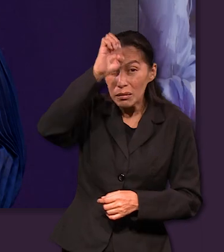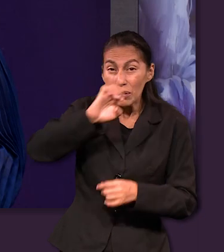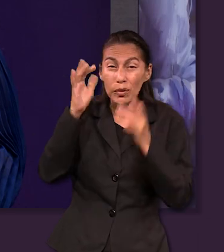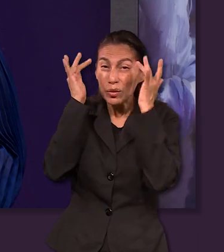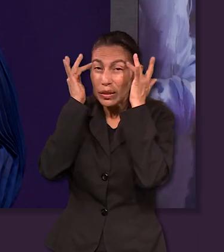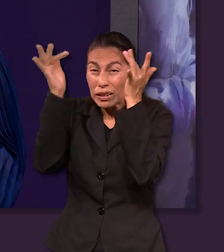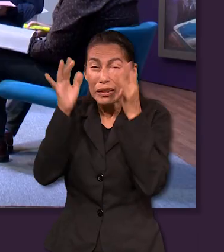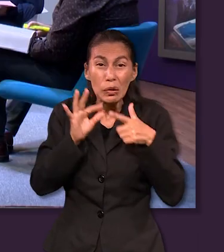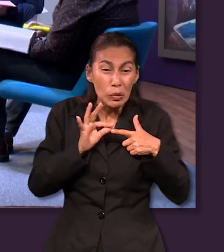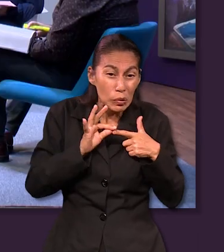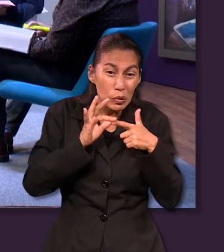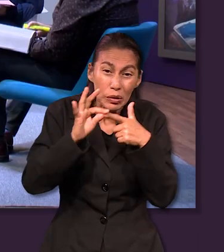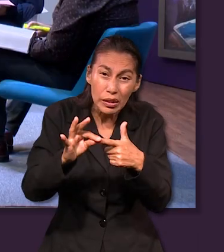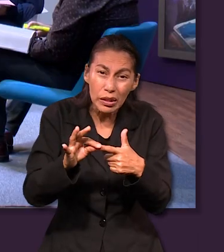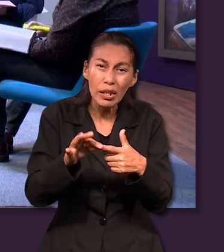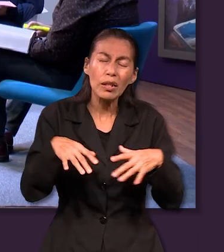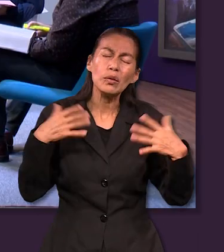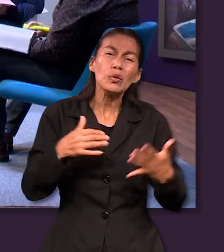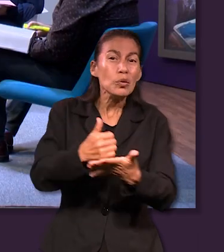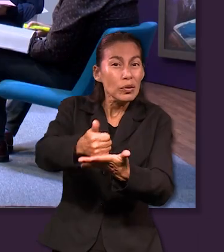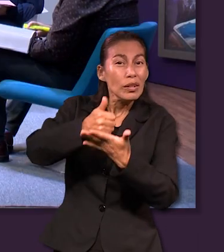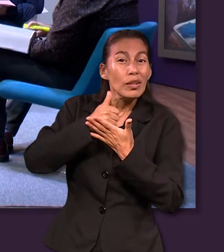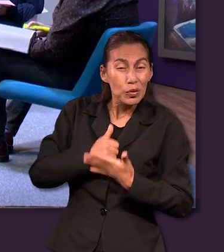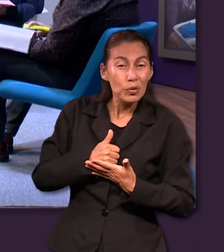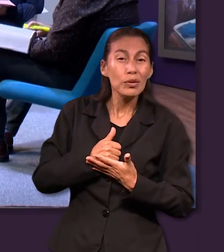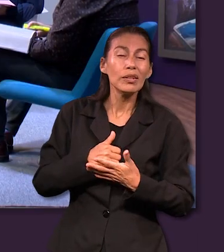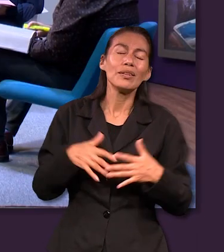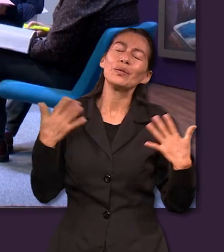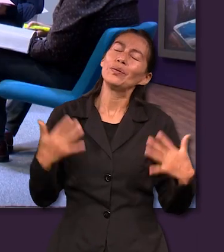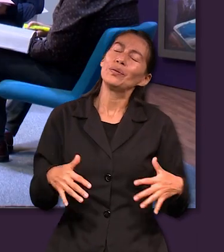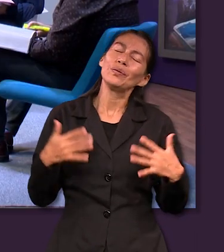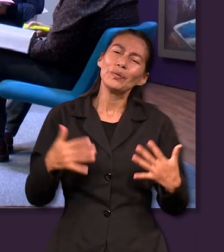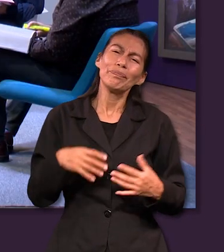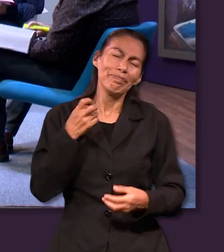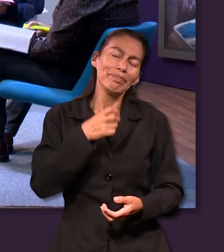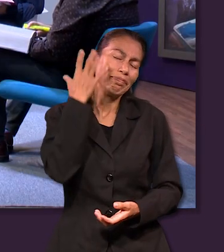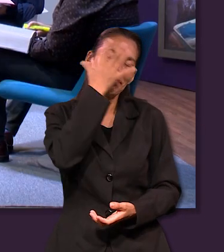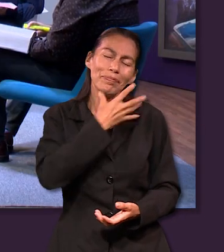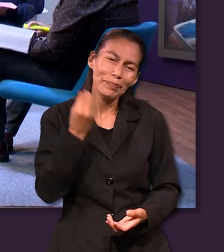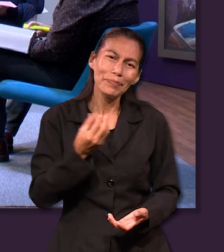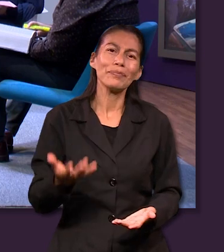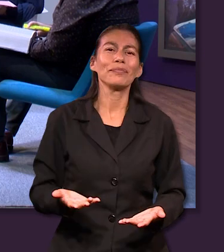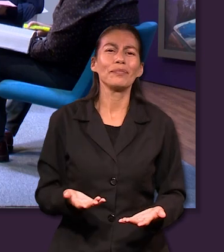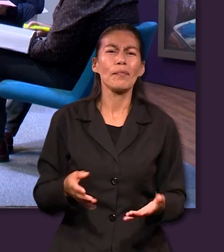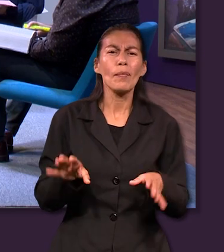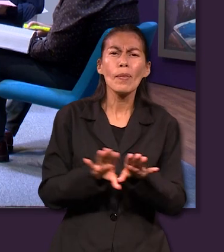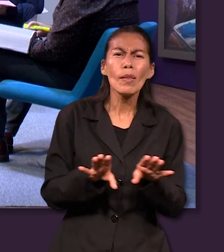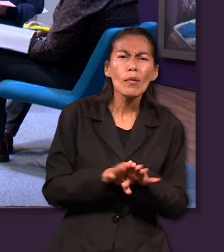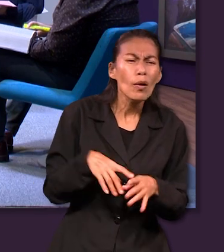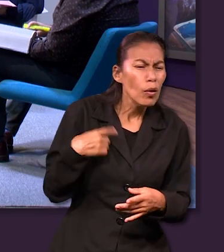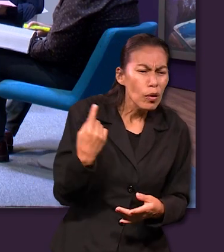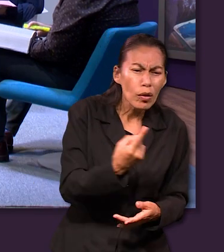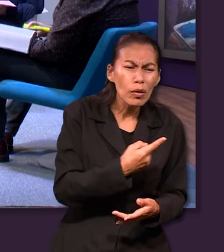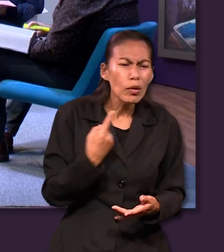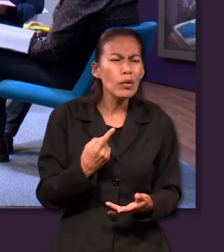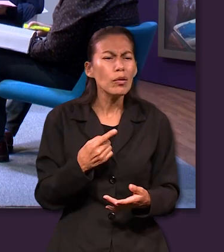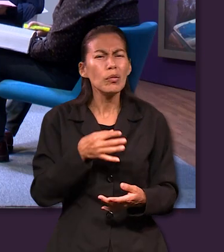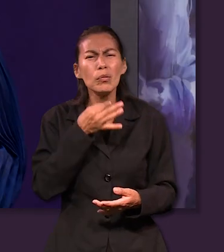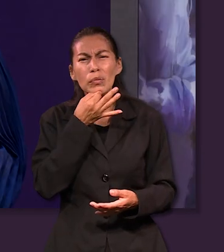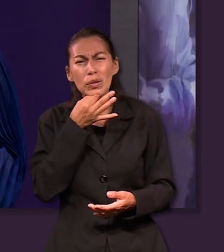y así como Él nos guía también nos ayuda entonces creo que qué bonito es estar en tiempos difíciles